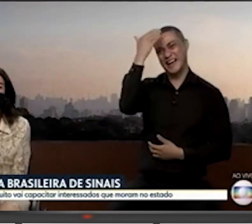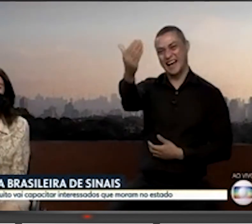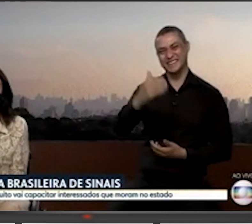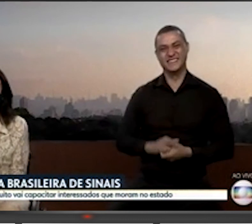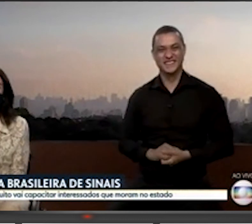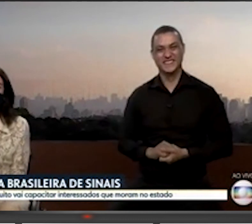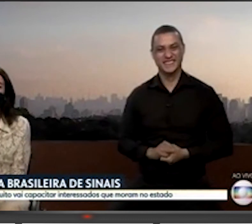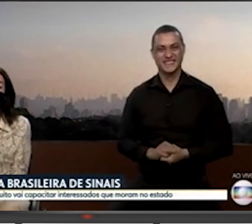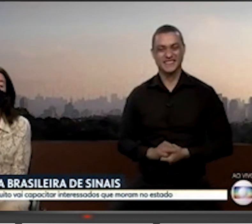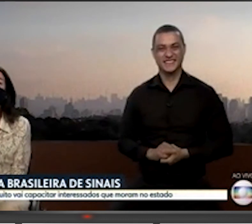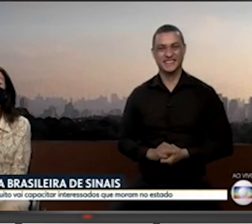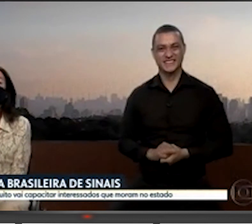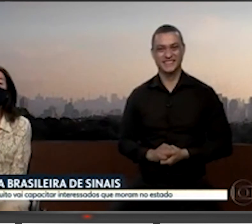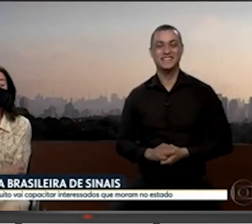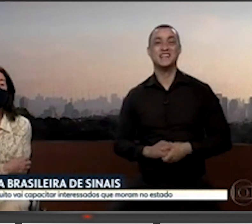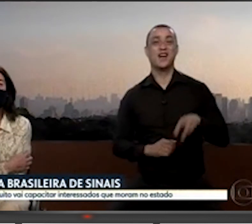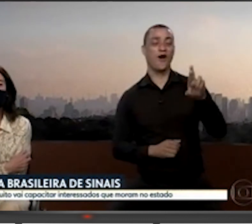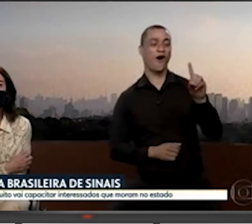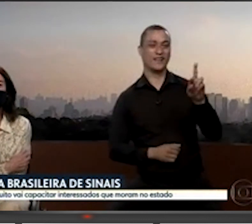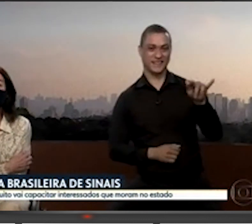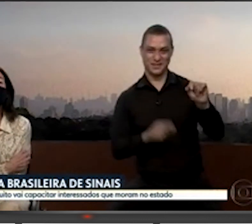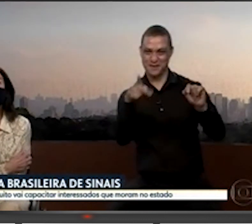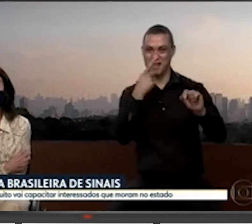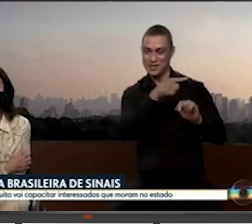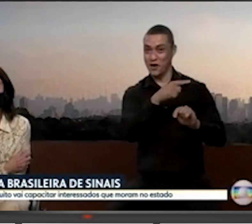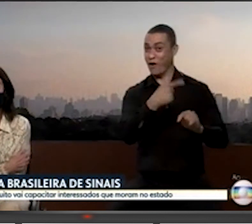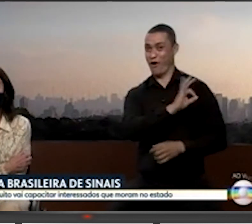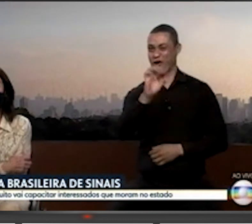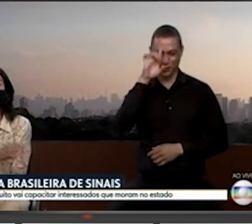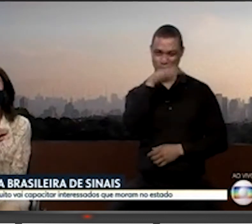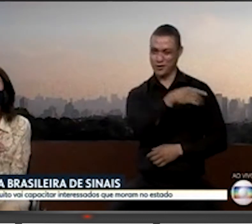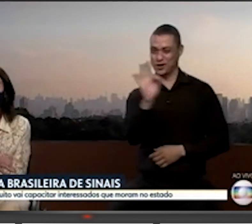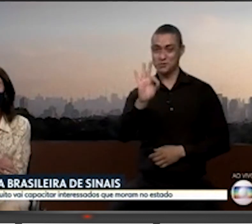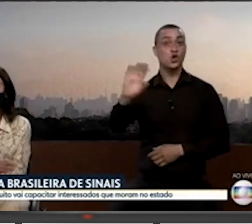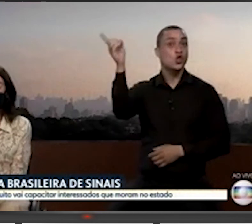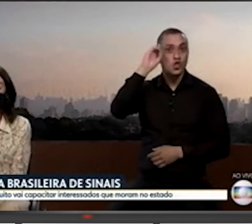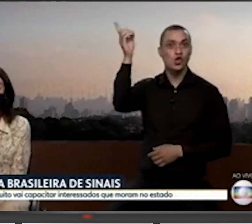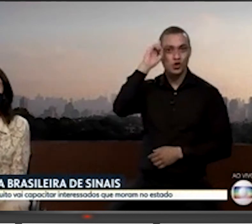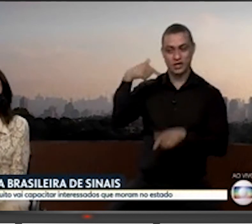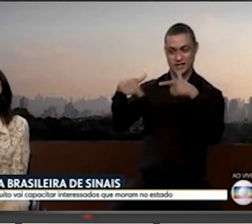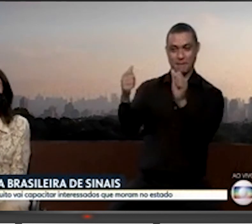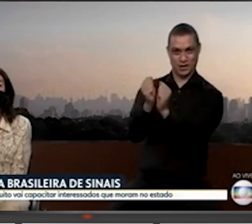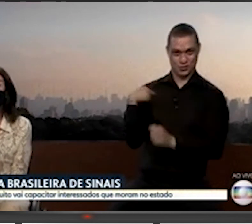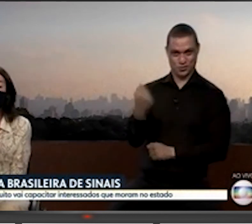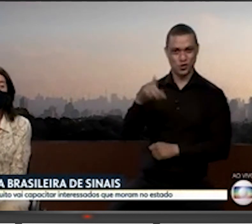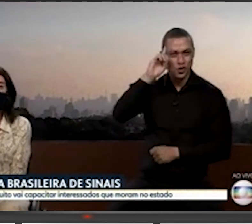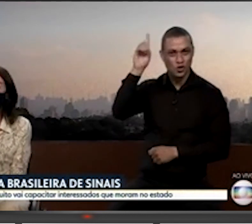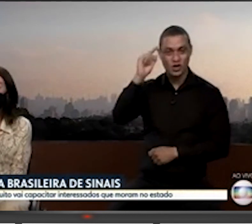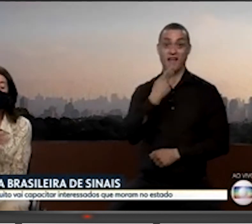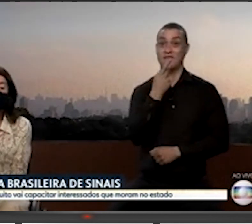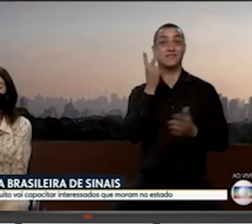Obrigado. Rodrigo, deixa eu só falar uma coisa, que ele é fantástico. O dia todo ele trabalha com a gente, ele vai falando, seja